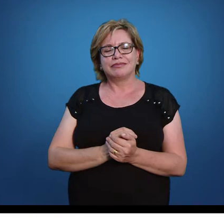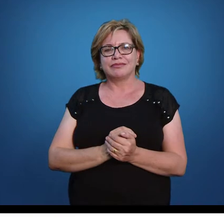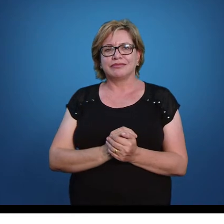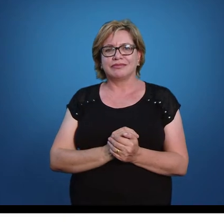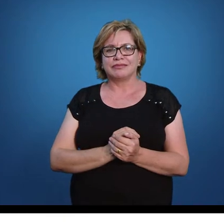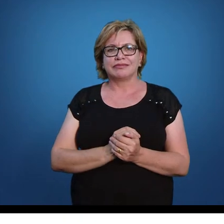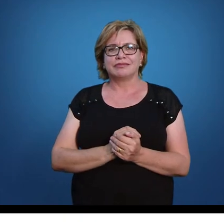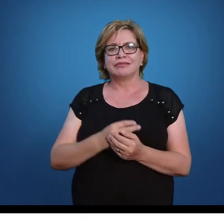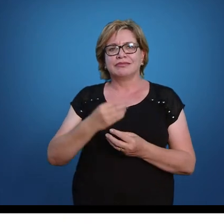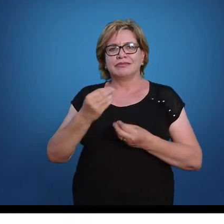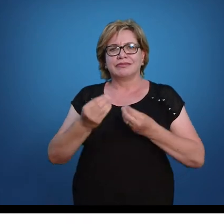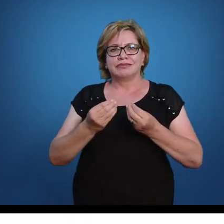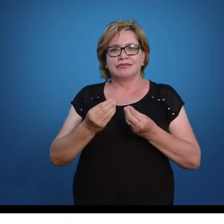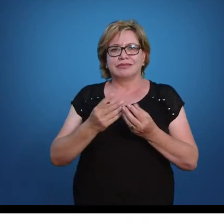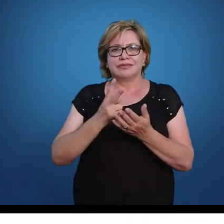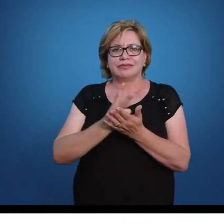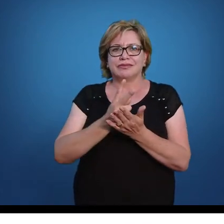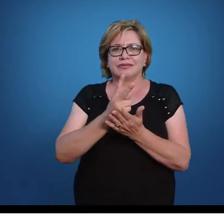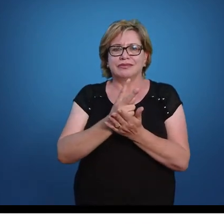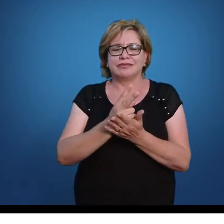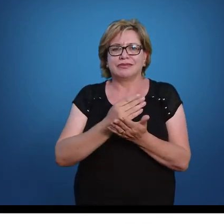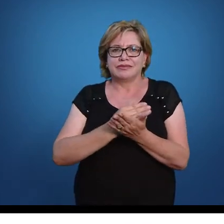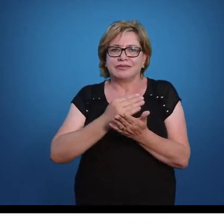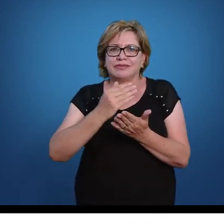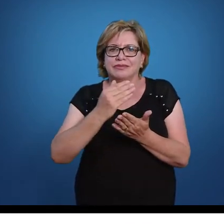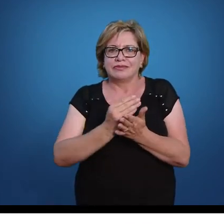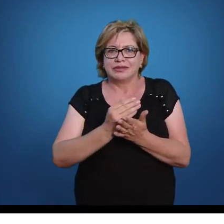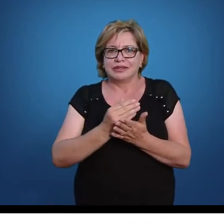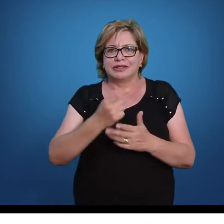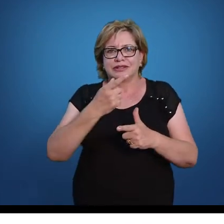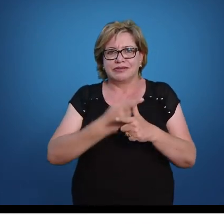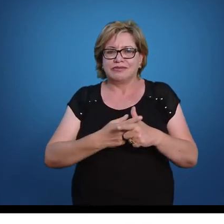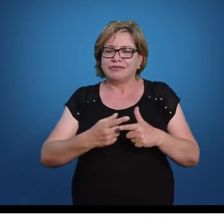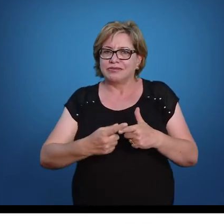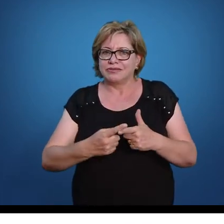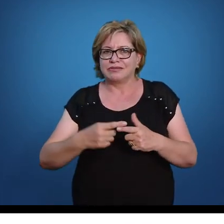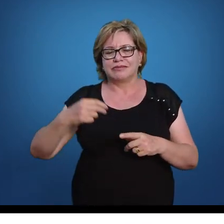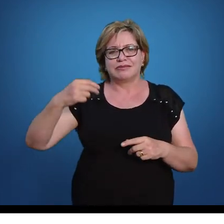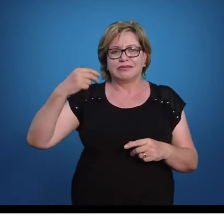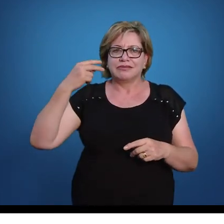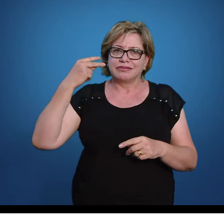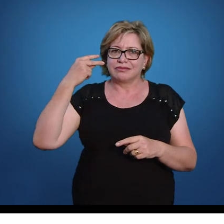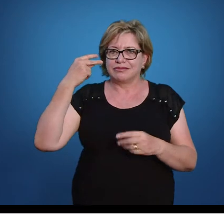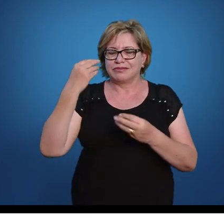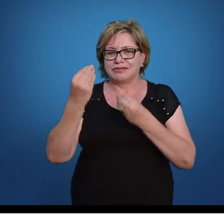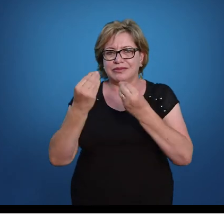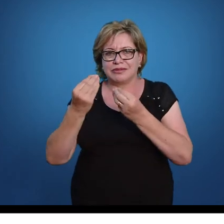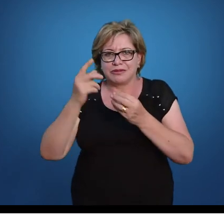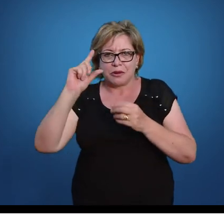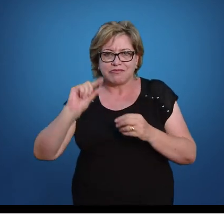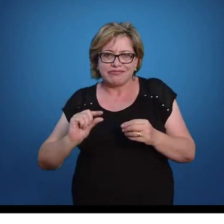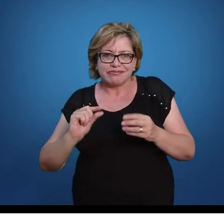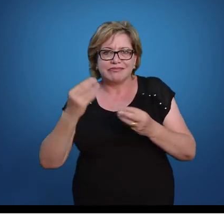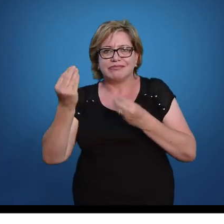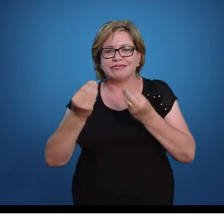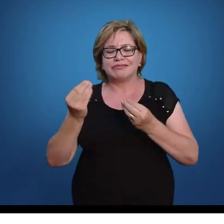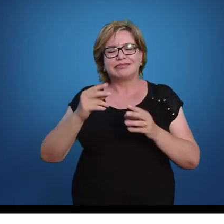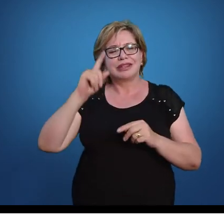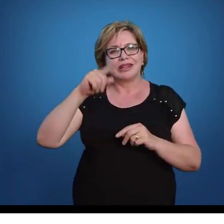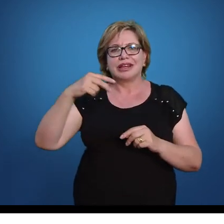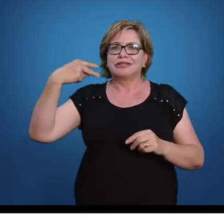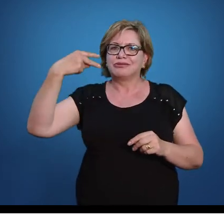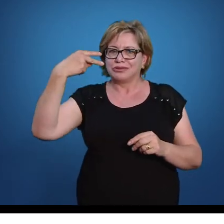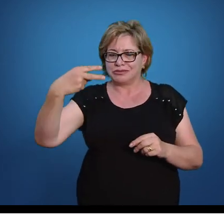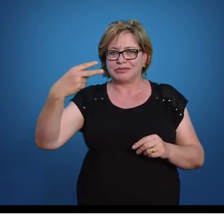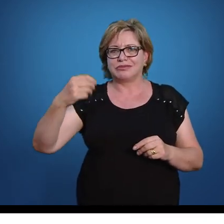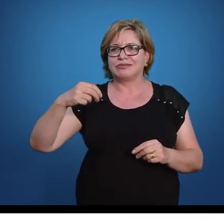Pode falar, não Eu sempre vou começar dividindo pelo menor número. Então, o menor número